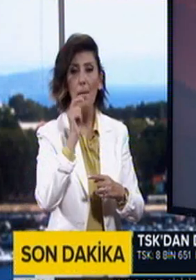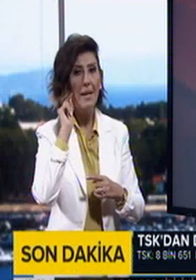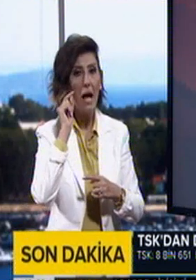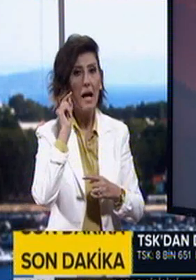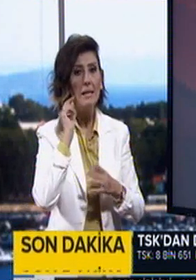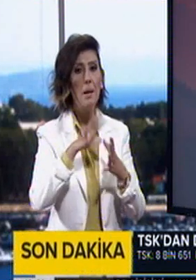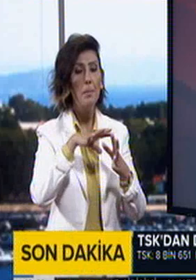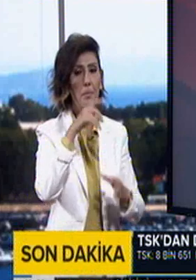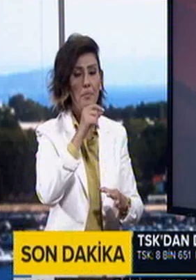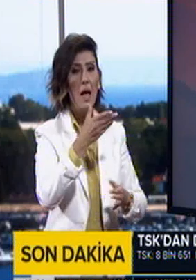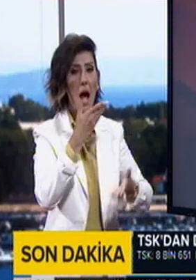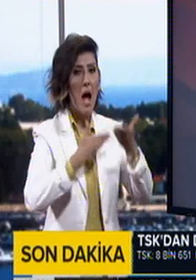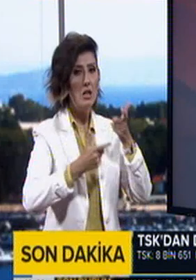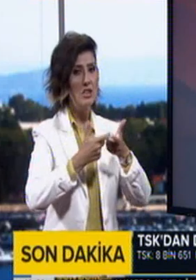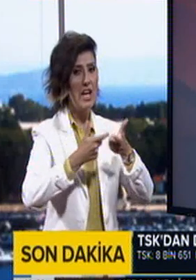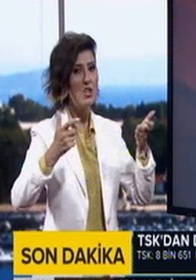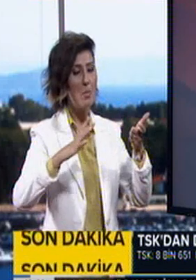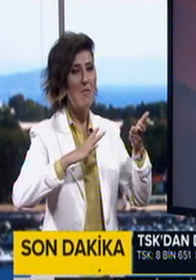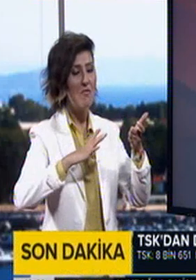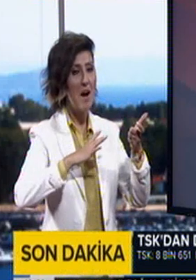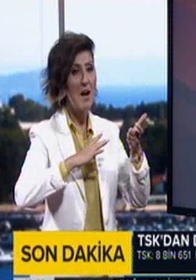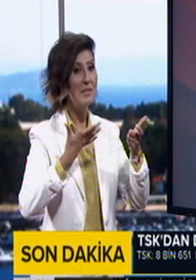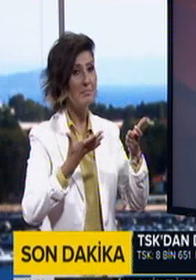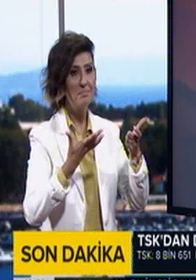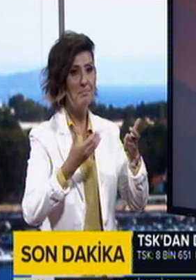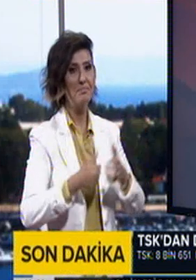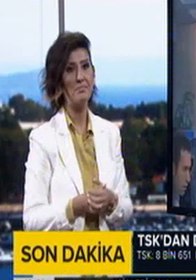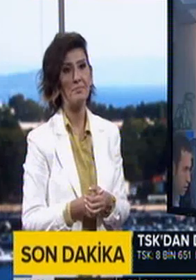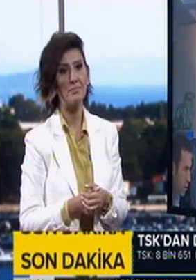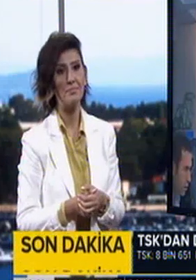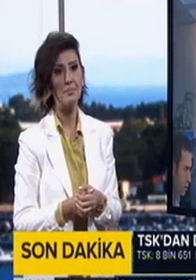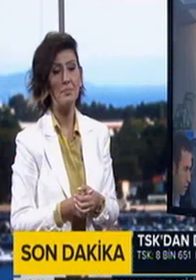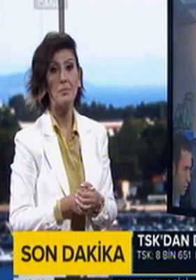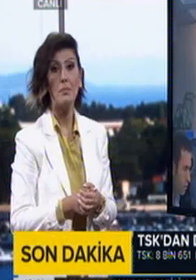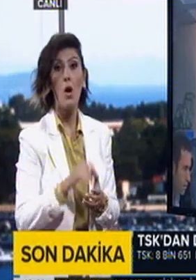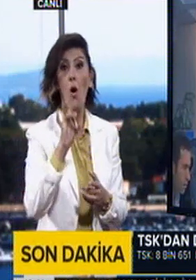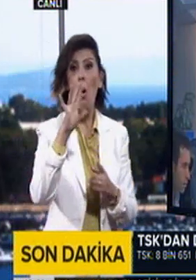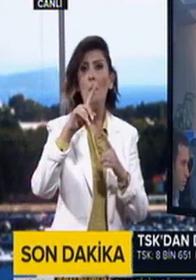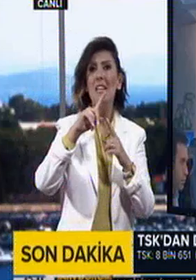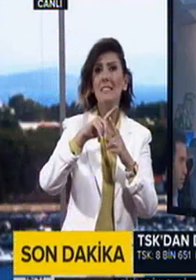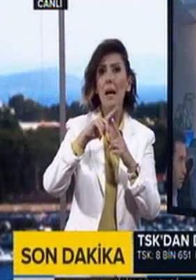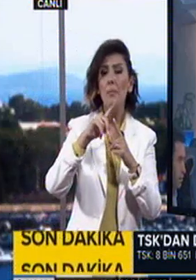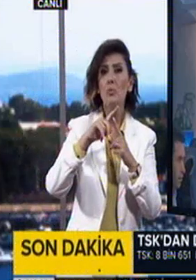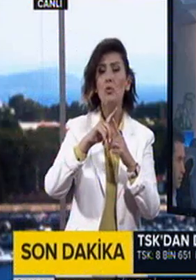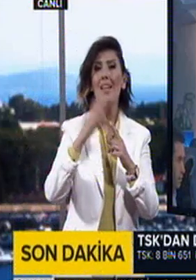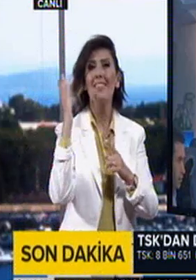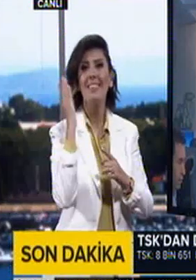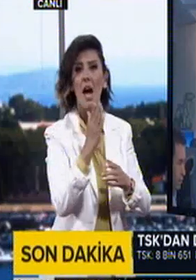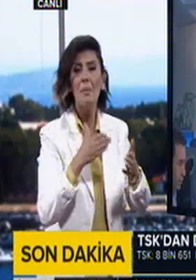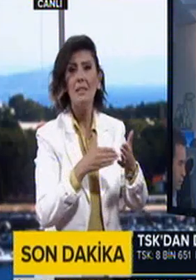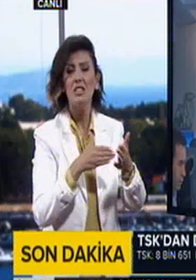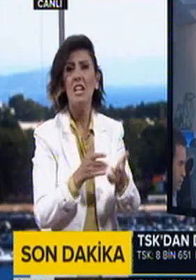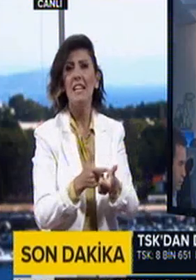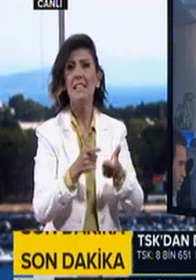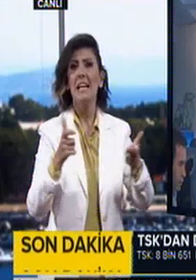Yıldırım bize gelişmeleri aktaracak. Mustafa? 15 Temmuz darbe girişimine ilişkin geniş